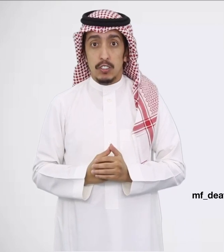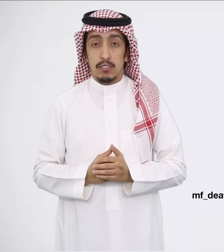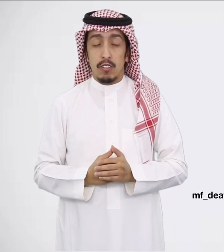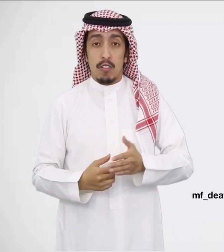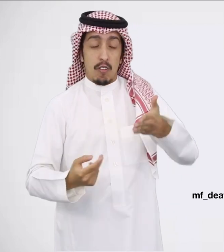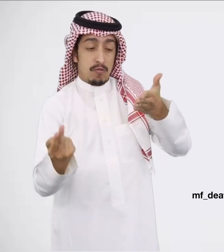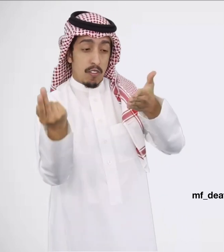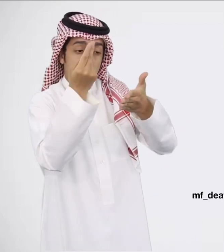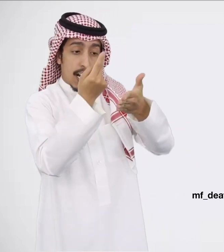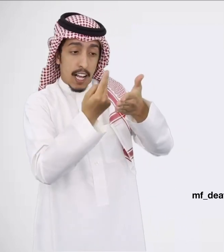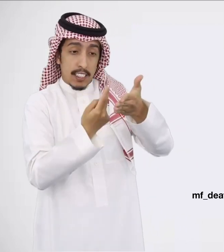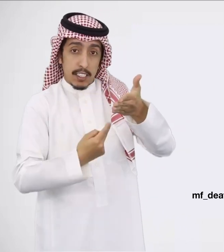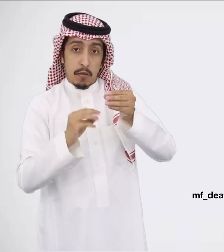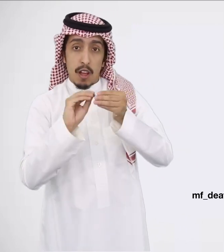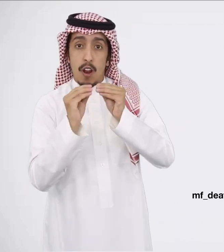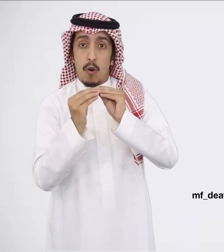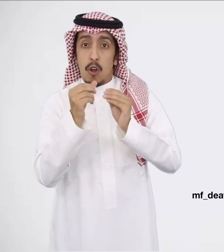الرسم بالألوان المائية